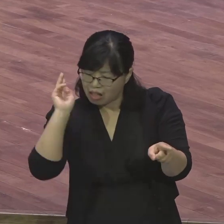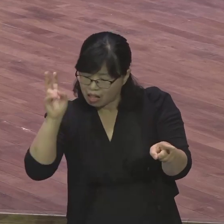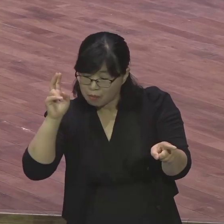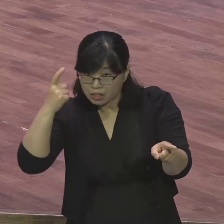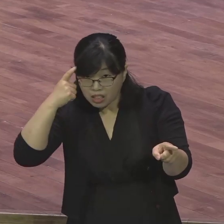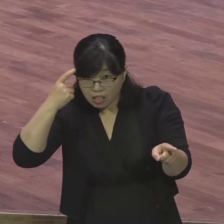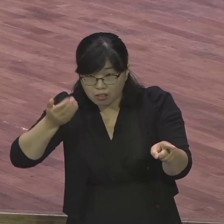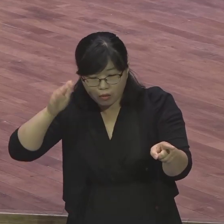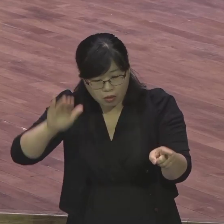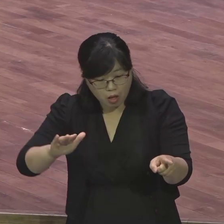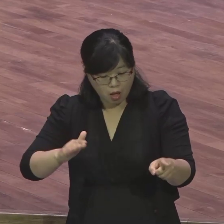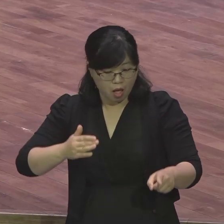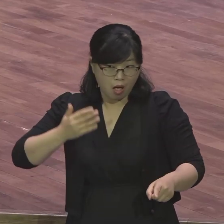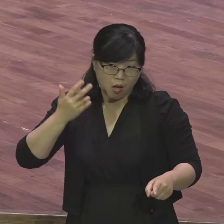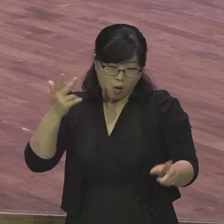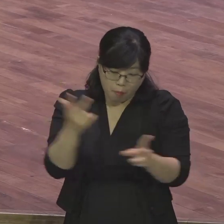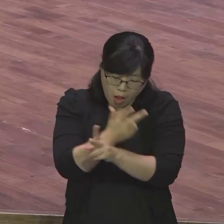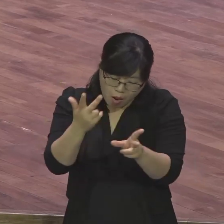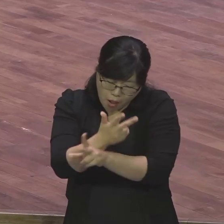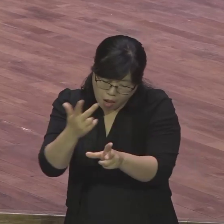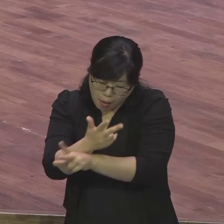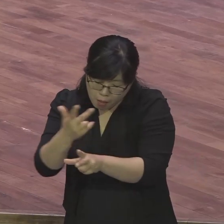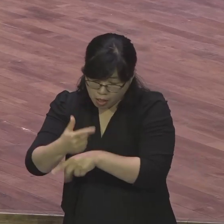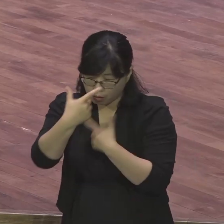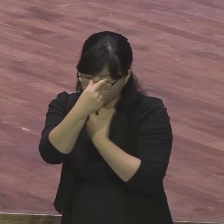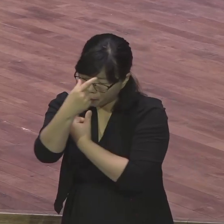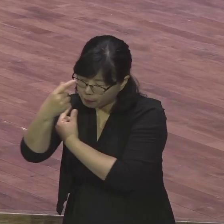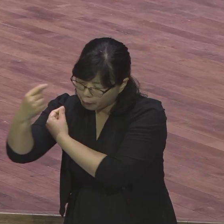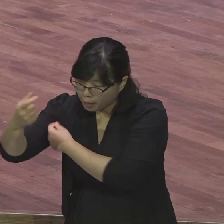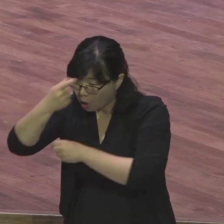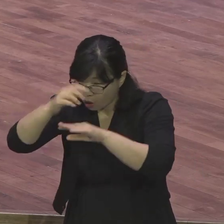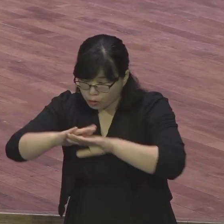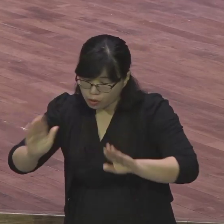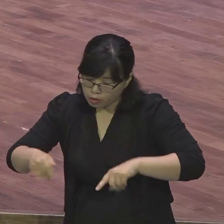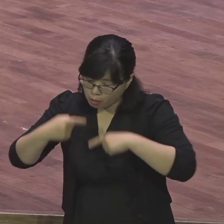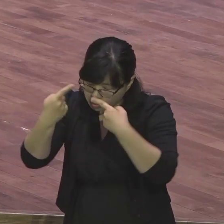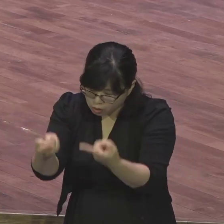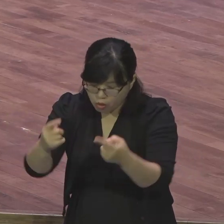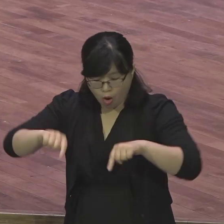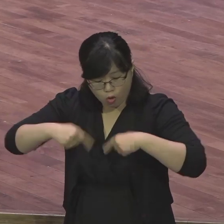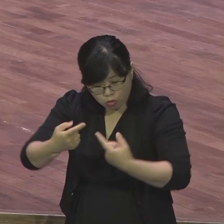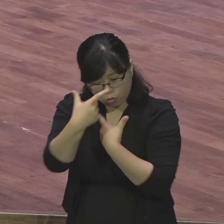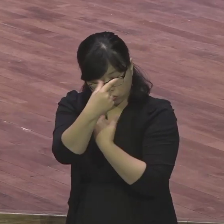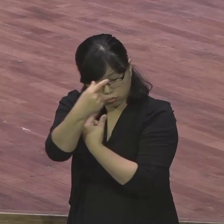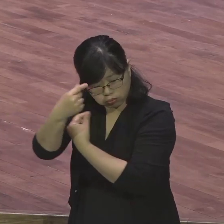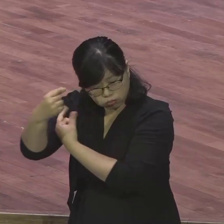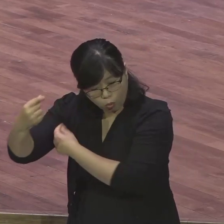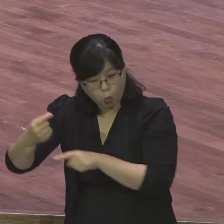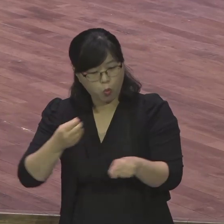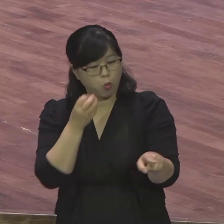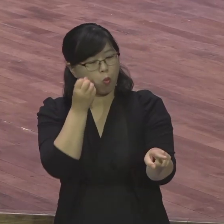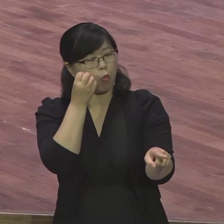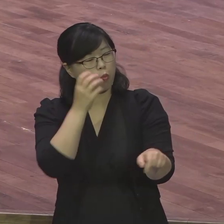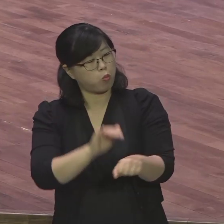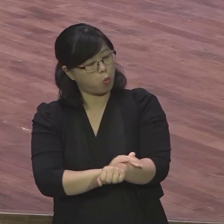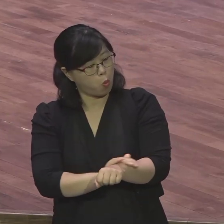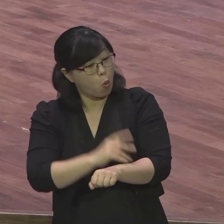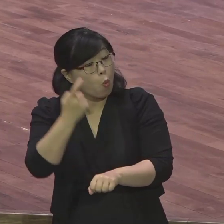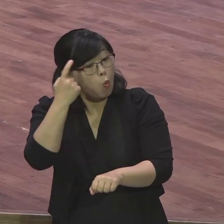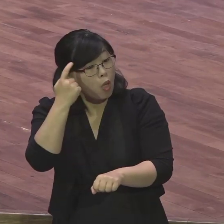내 마음이 편하다 하는 분은 성령의 사람이에요. 그리스도 영이 있지 않으면 하나님 사람 될 수가 없어요. 또 그리스도 영으로